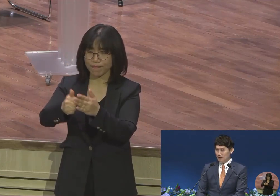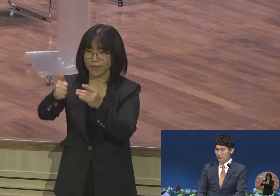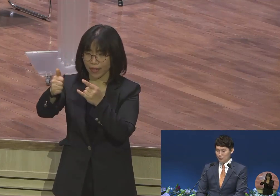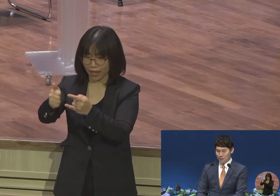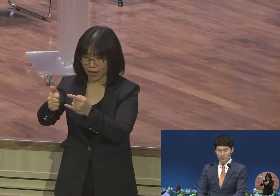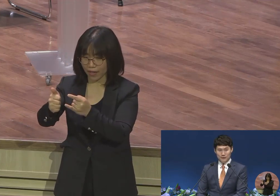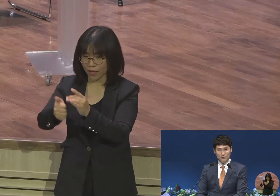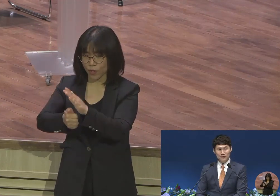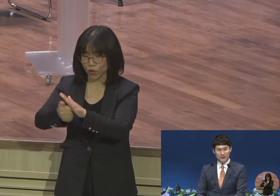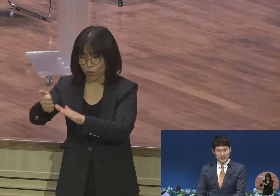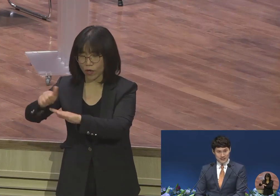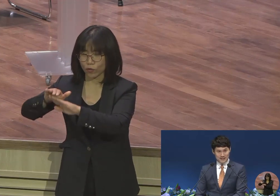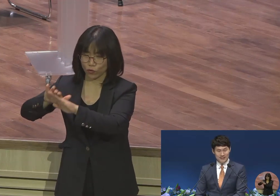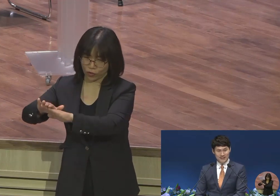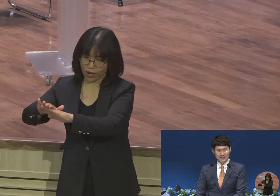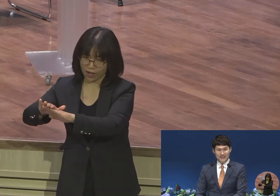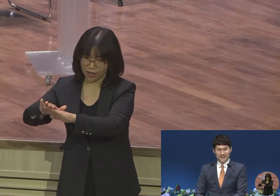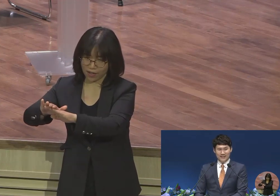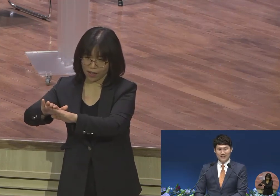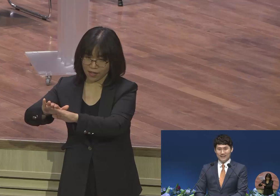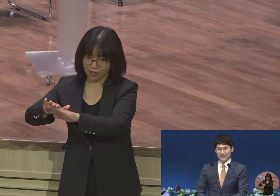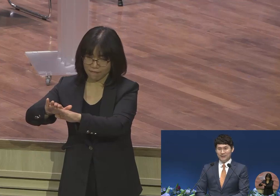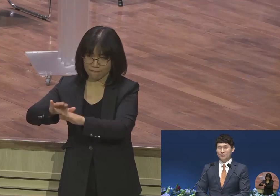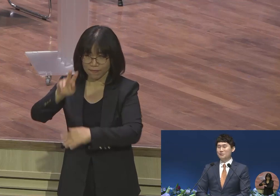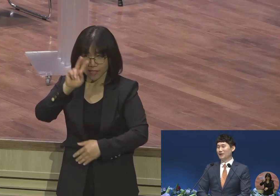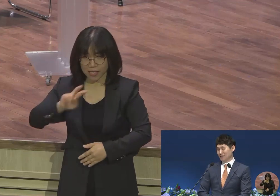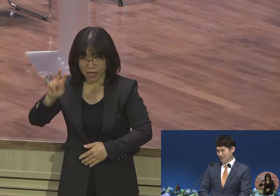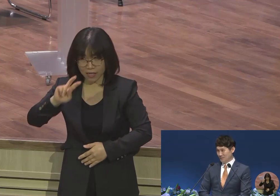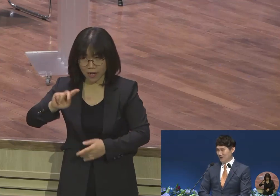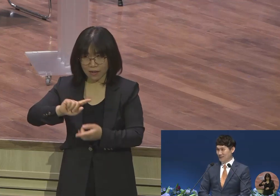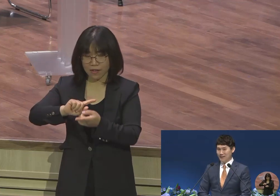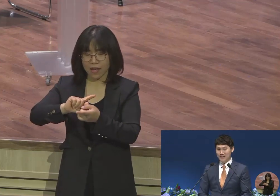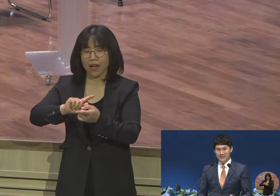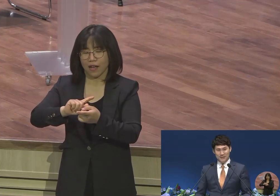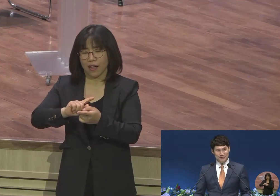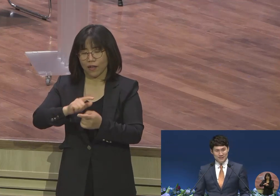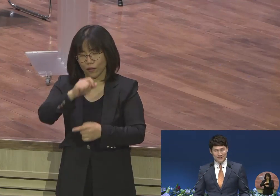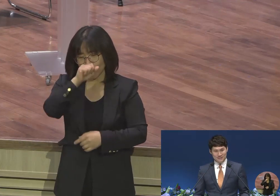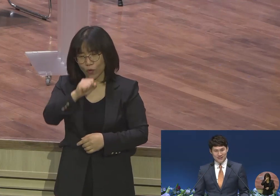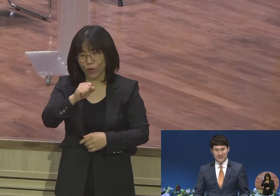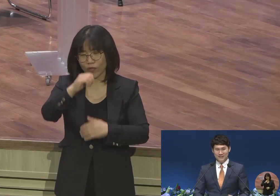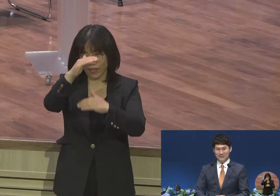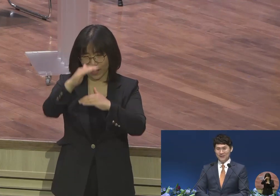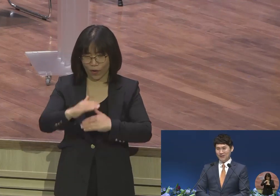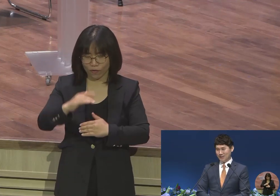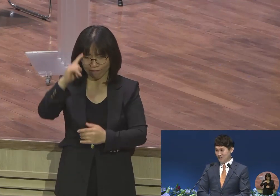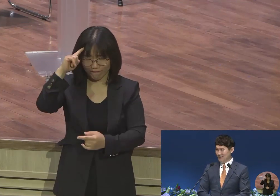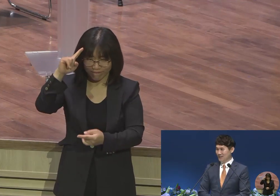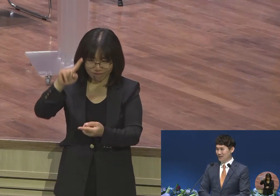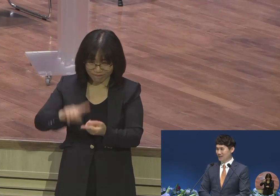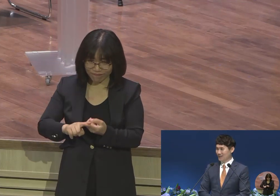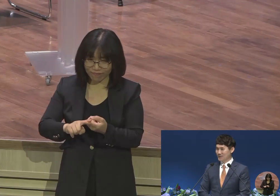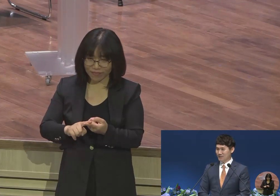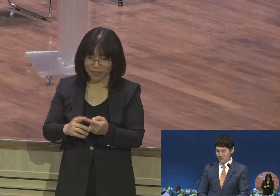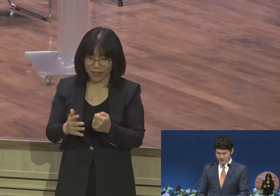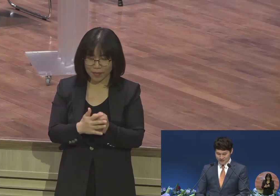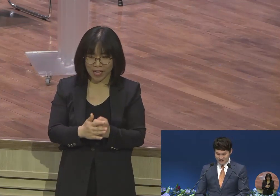한 곡으로 모든 설교를 다 대신 해도 될 만큼 제 할 일이 없을 만큼 확실하게 언약 붙잡은